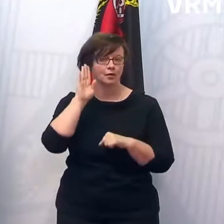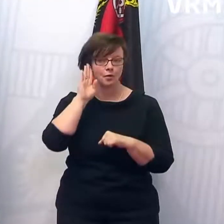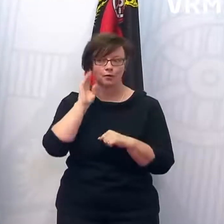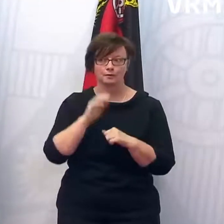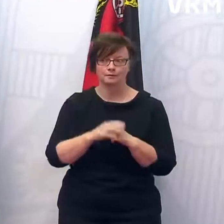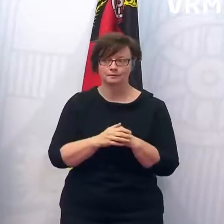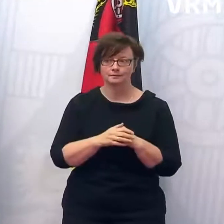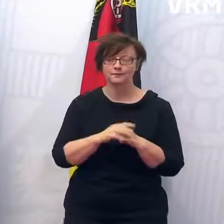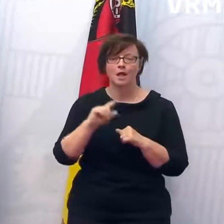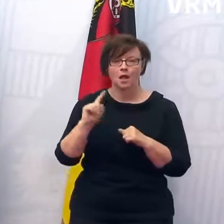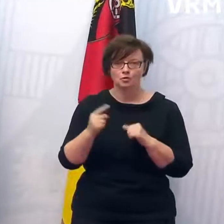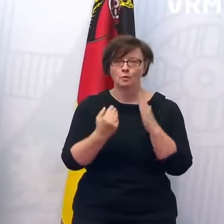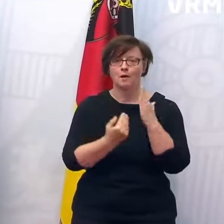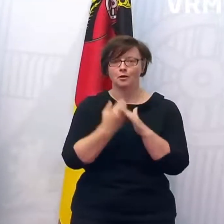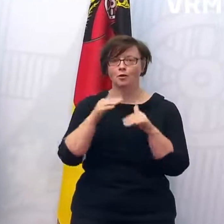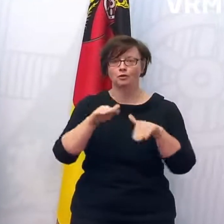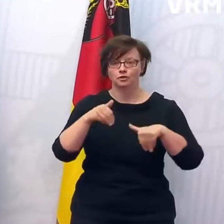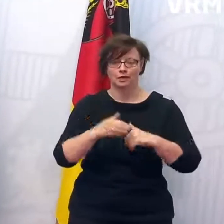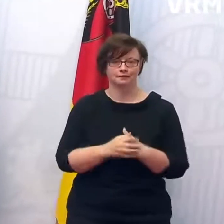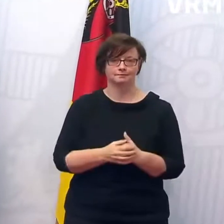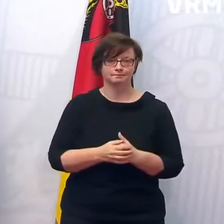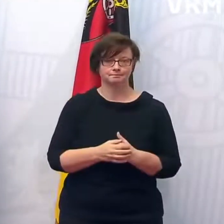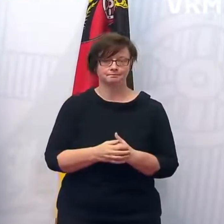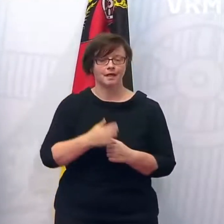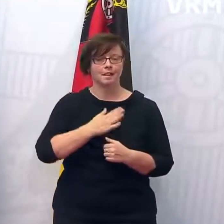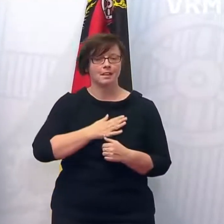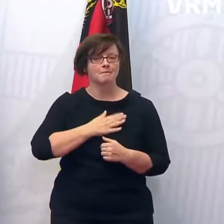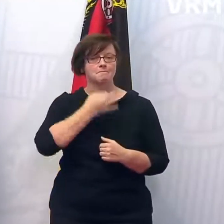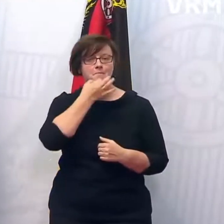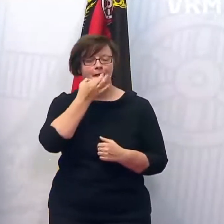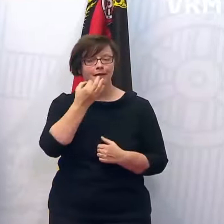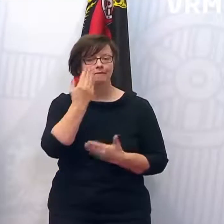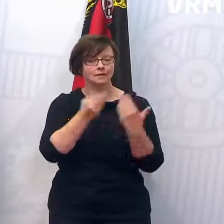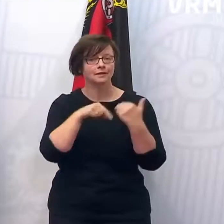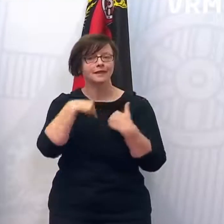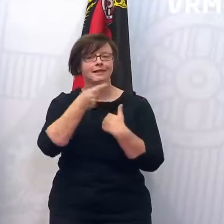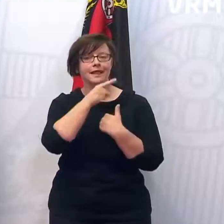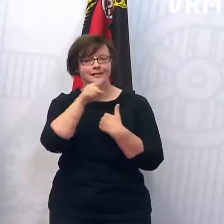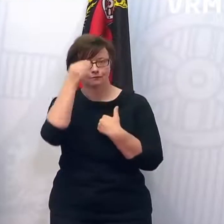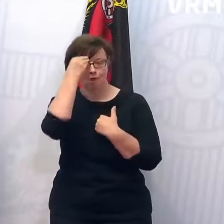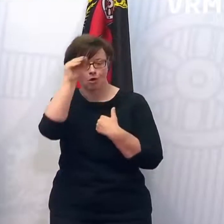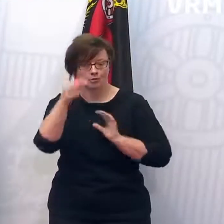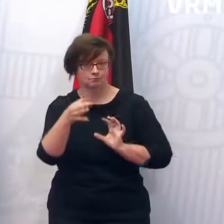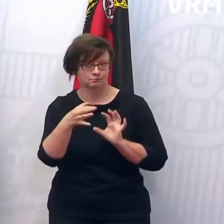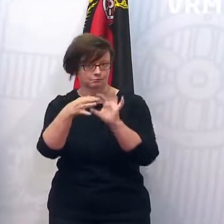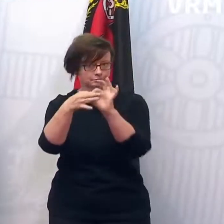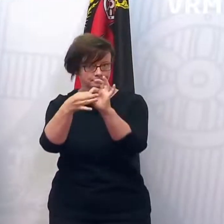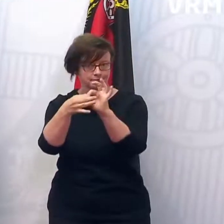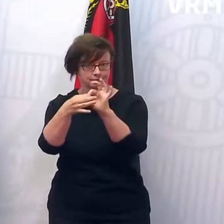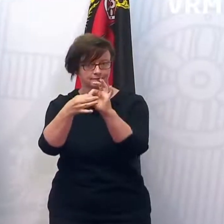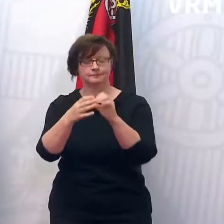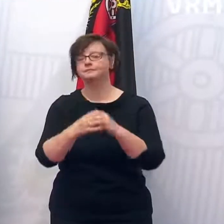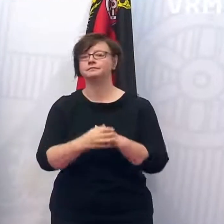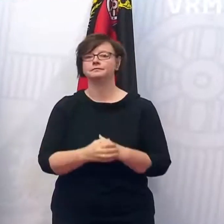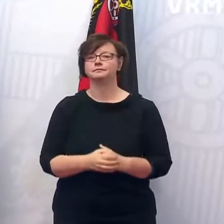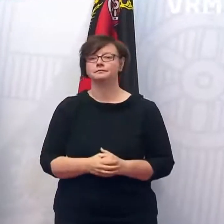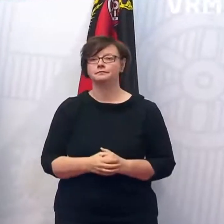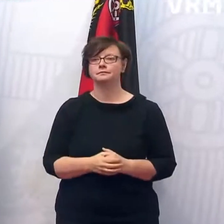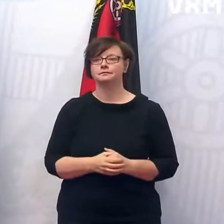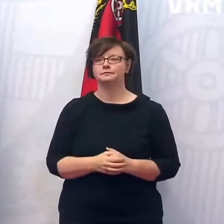Dann starte ich gerade noch mal neu. Wahrscheinlich bezieht sich die Frage auf das, was dann kommende Woche aufs Tapet kommt.